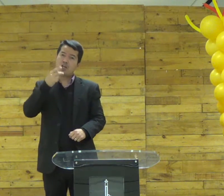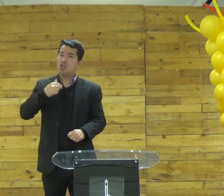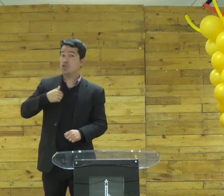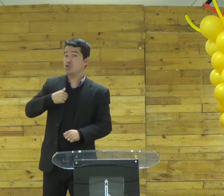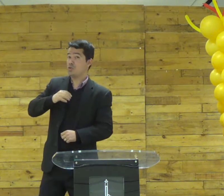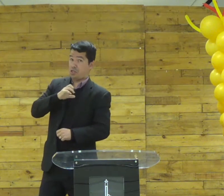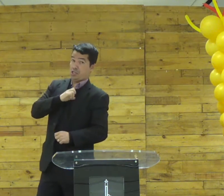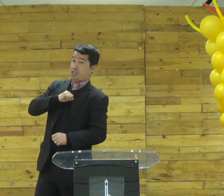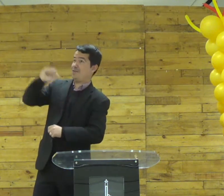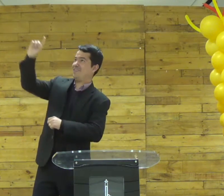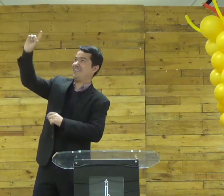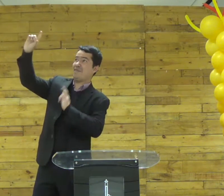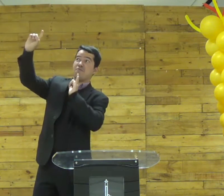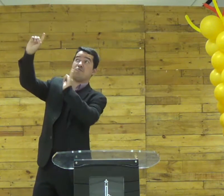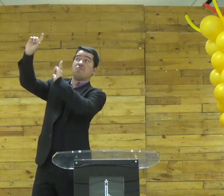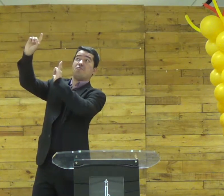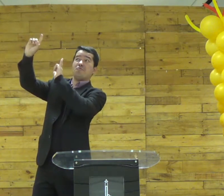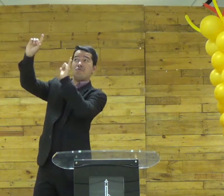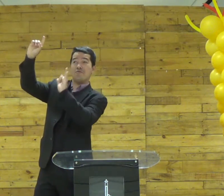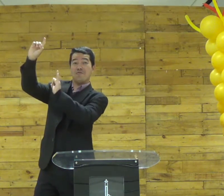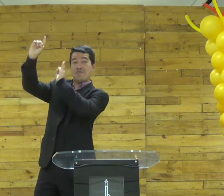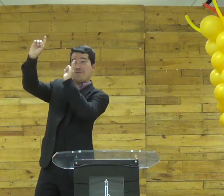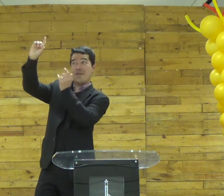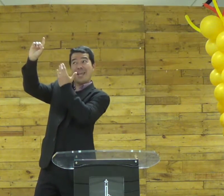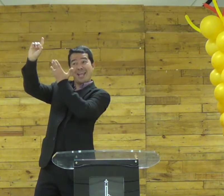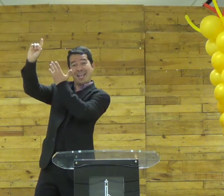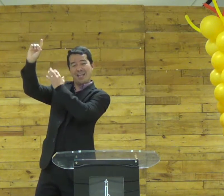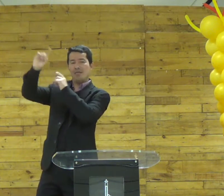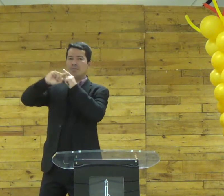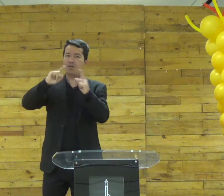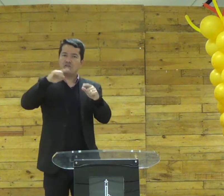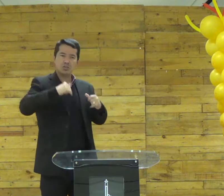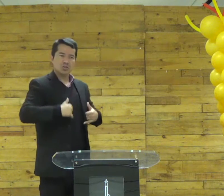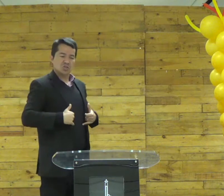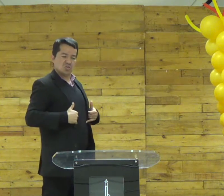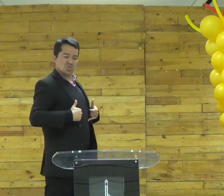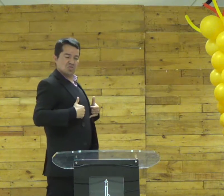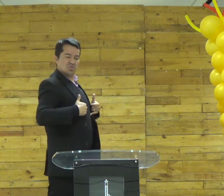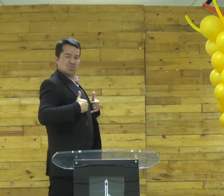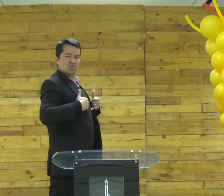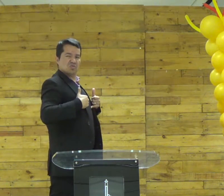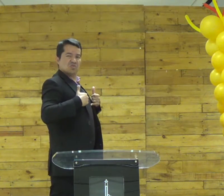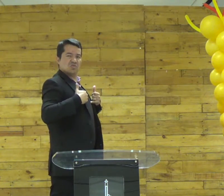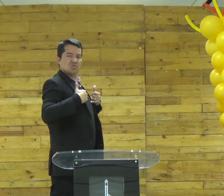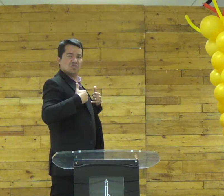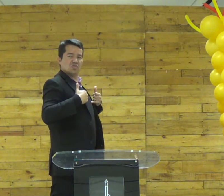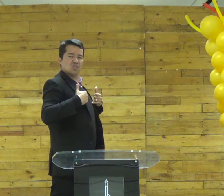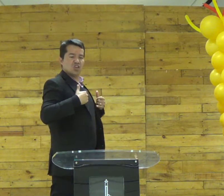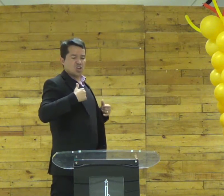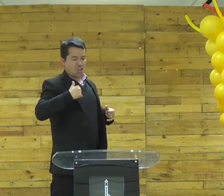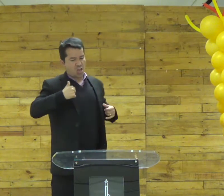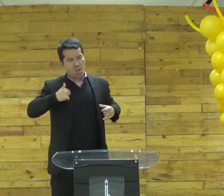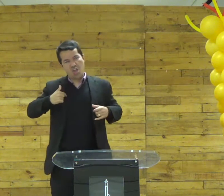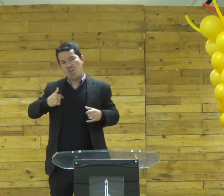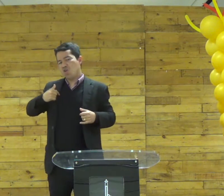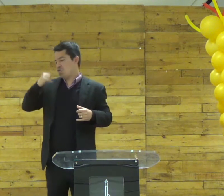ou você diz não eu amo Deus amo mas é aquele orgulho que você carrega